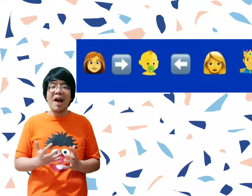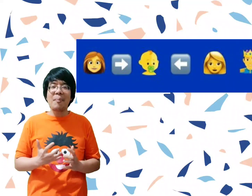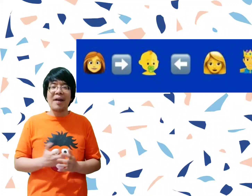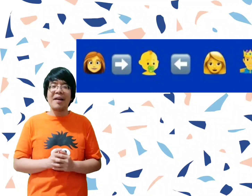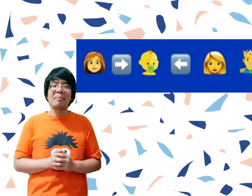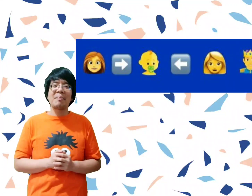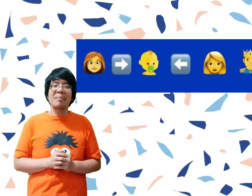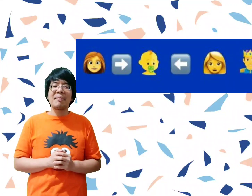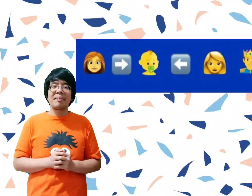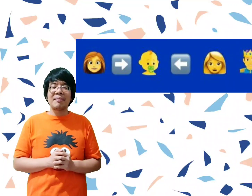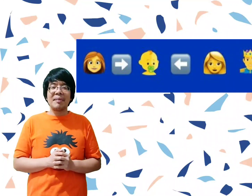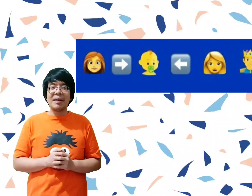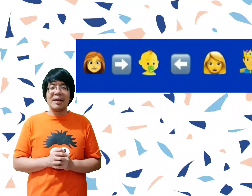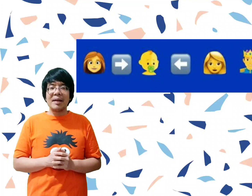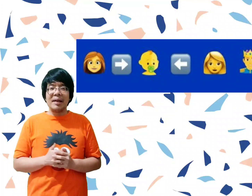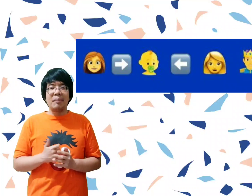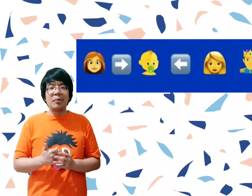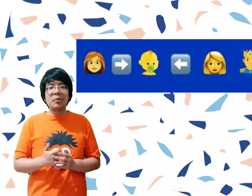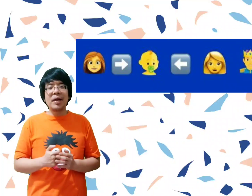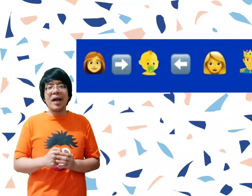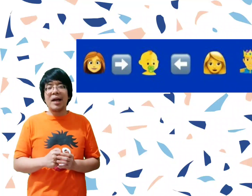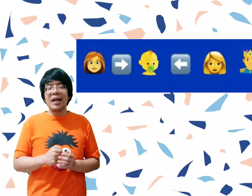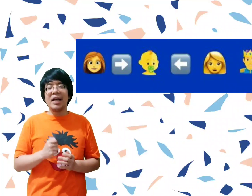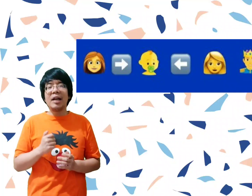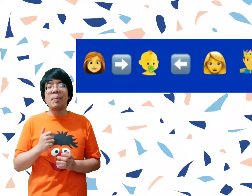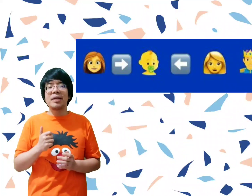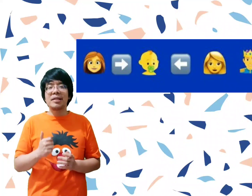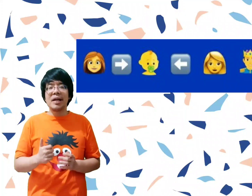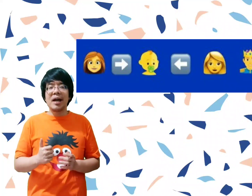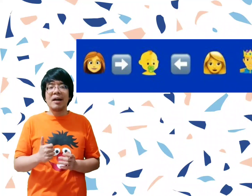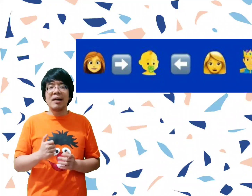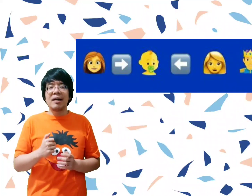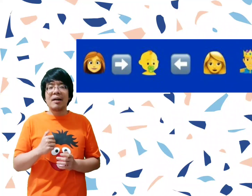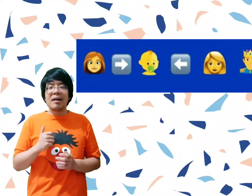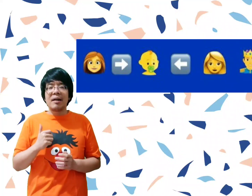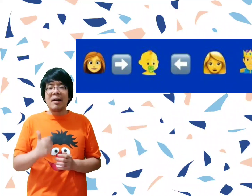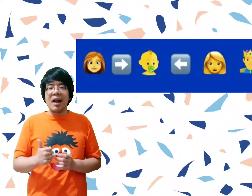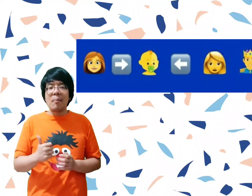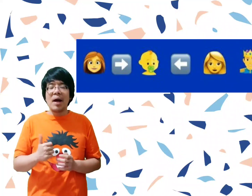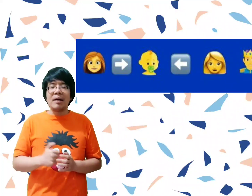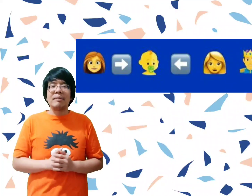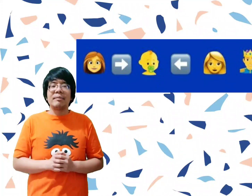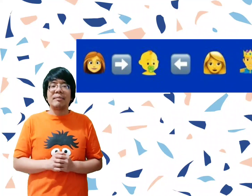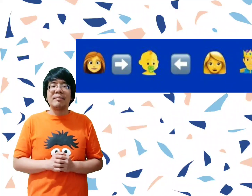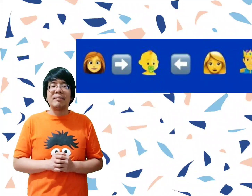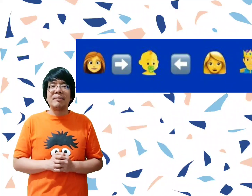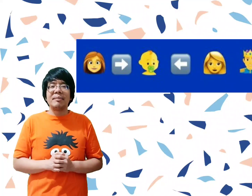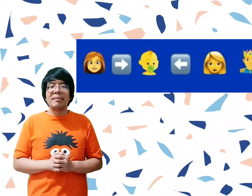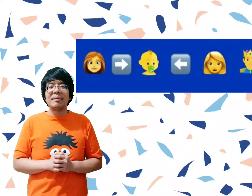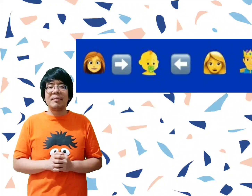Kira-kira apa ya? Petunjuknya. di perjanjian lama.